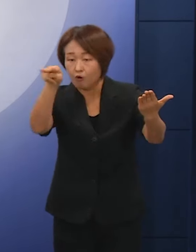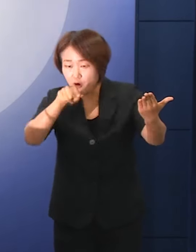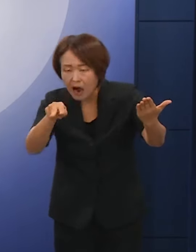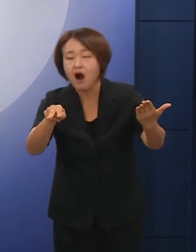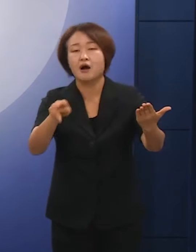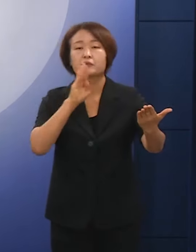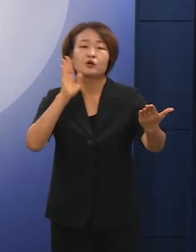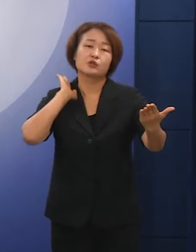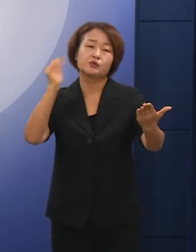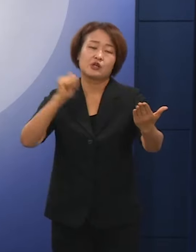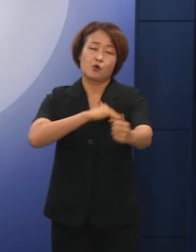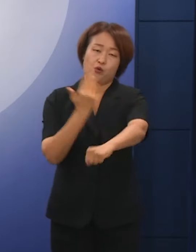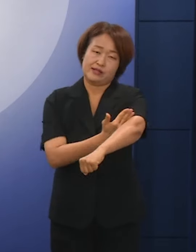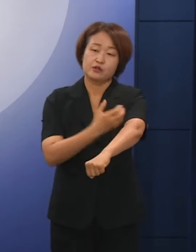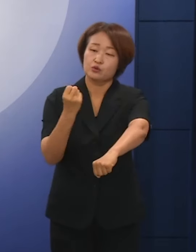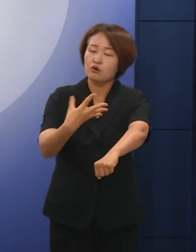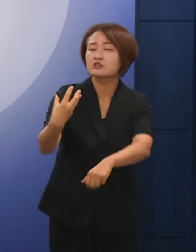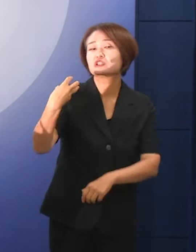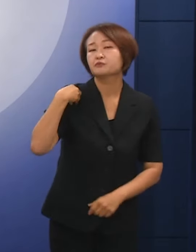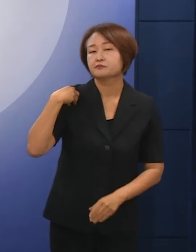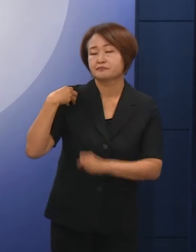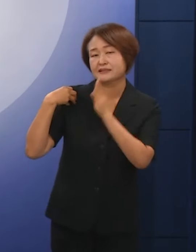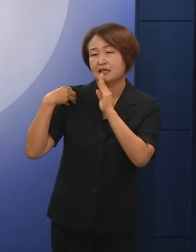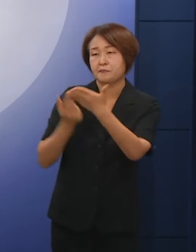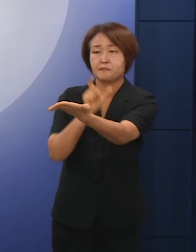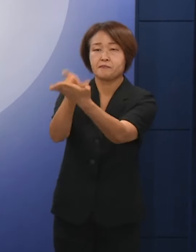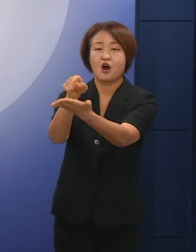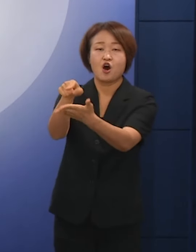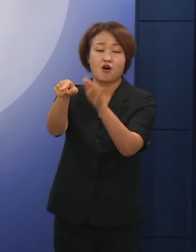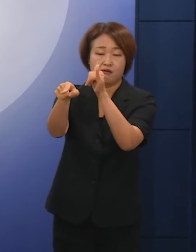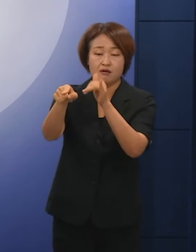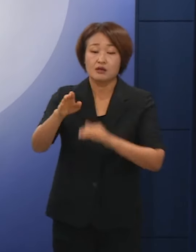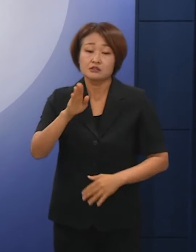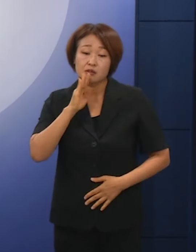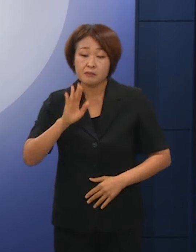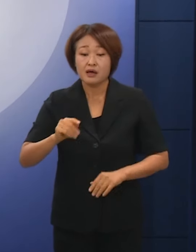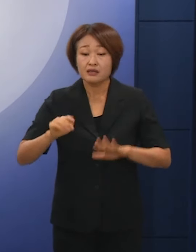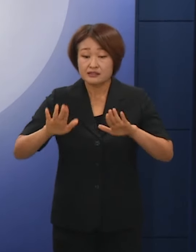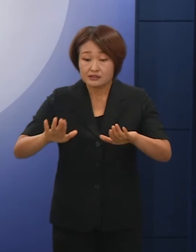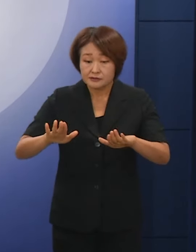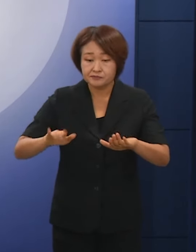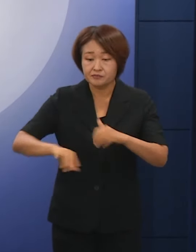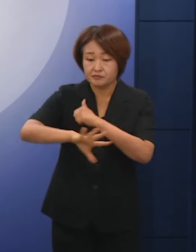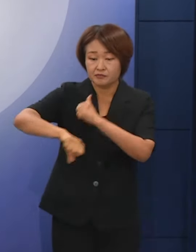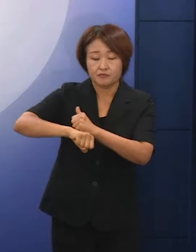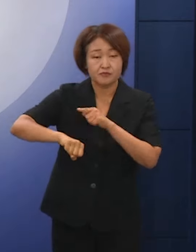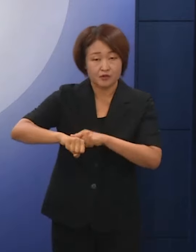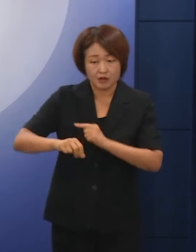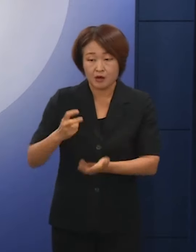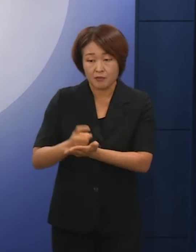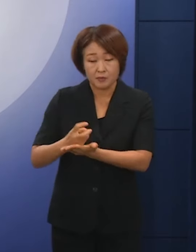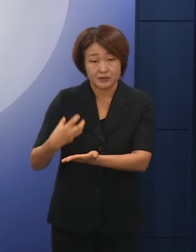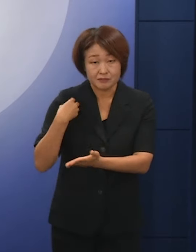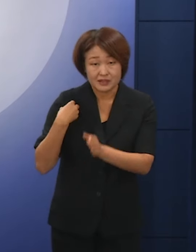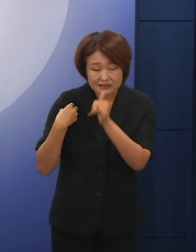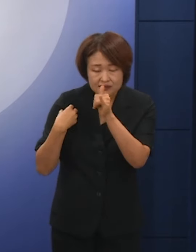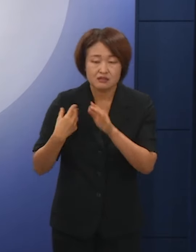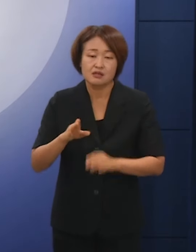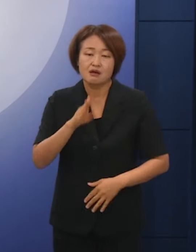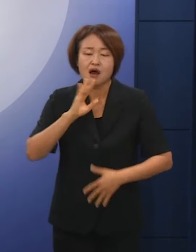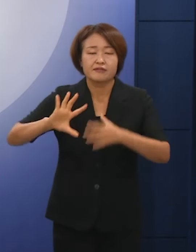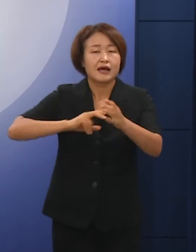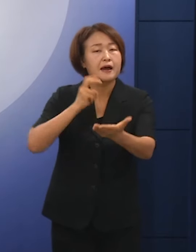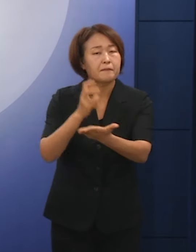동시에 의무입니다. 따라서 본 법안의 소관부서인 법무부 역시 헌법수호적